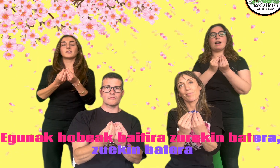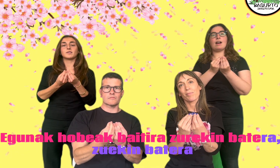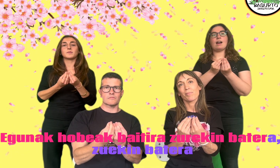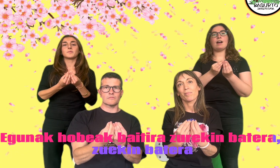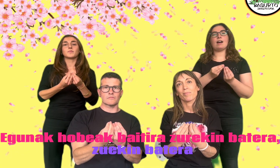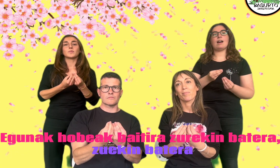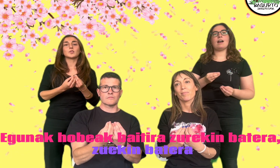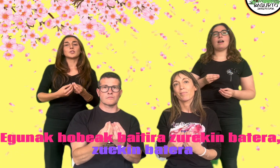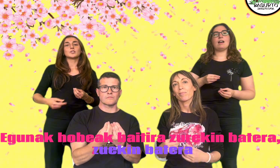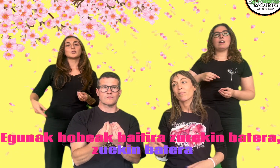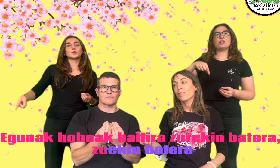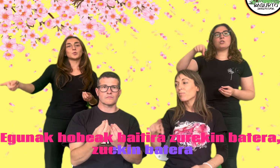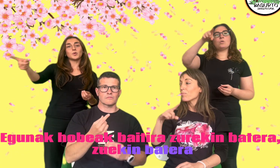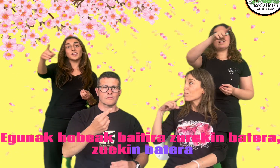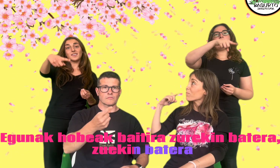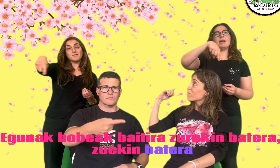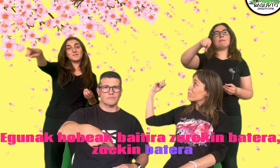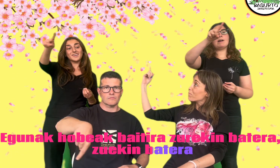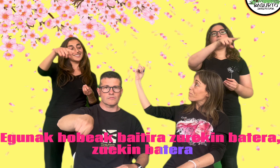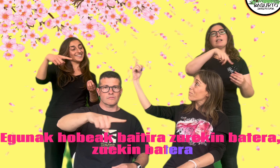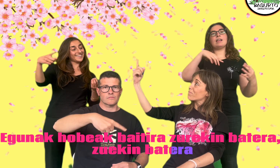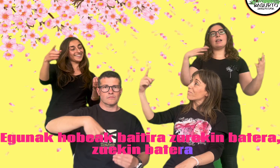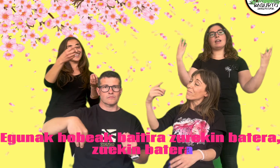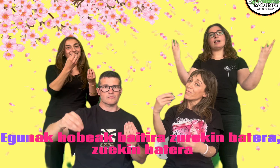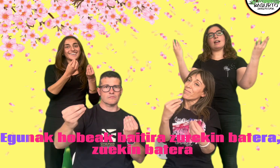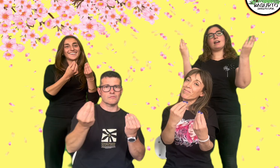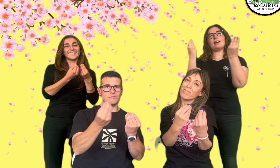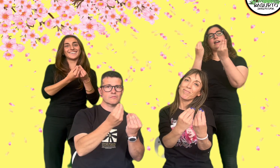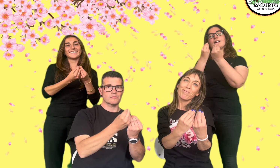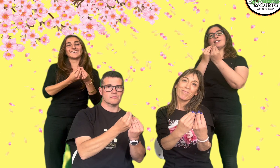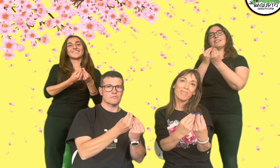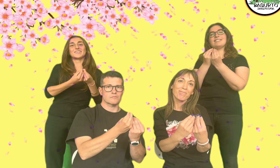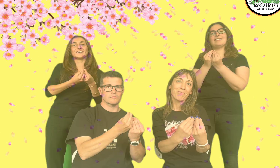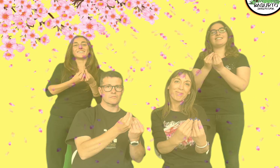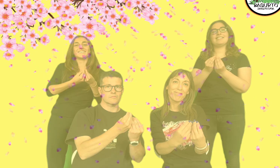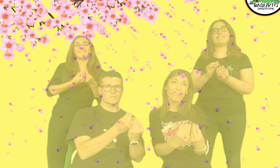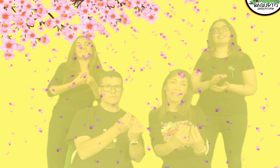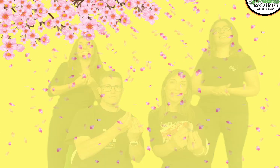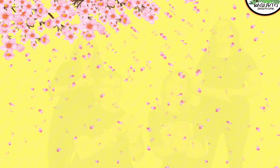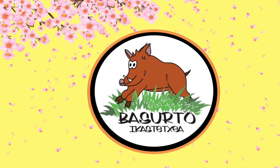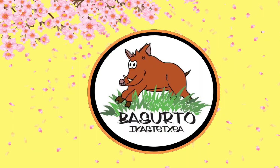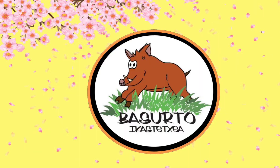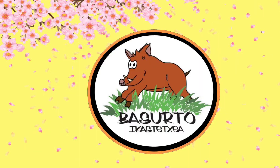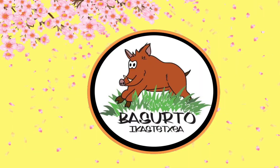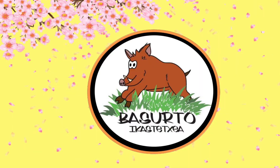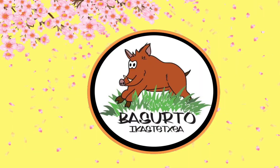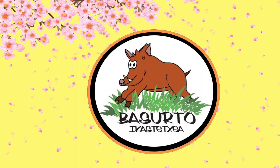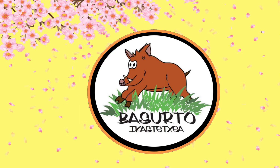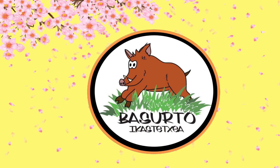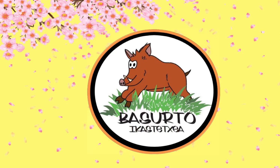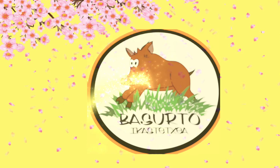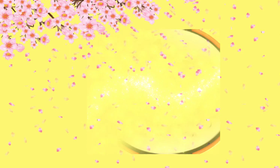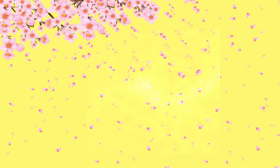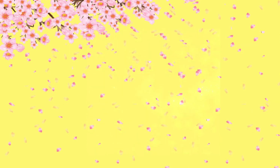Zer batuz har horiz Zer gure ta amestu